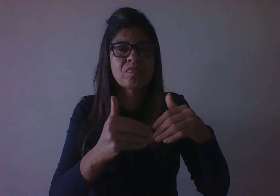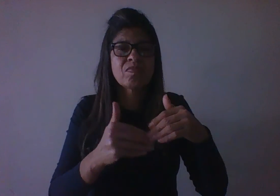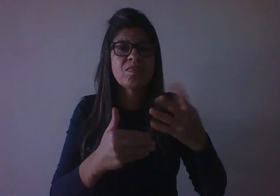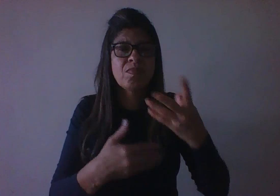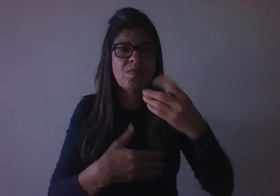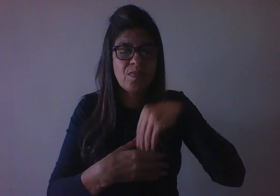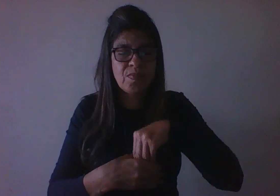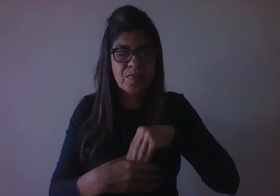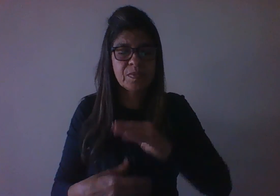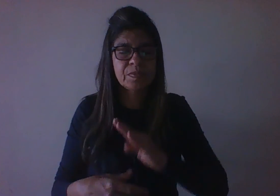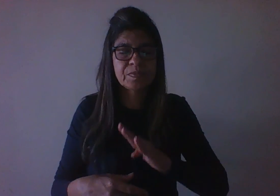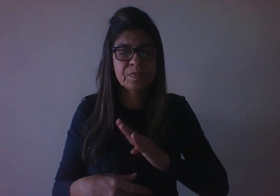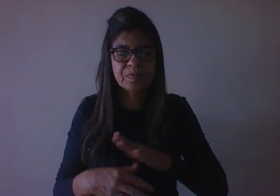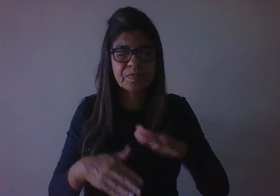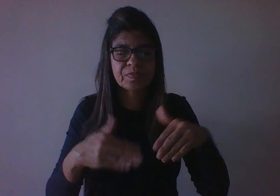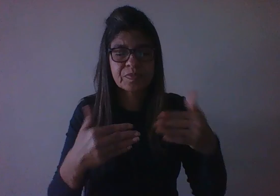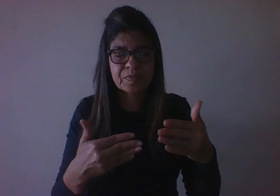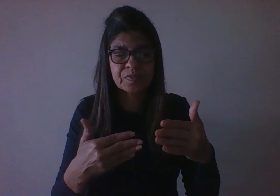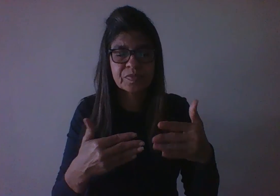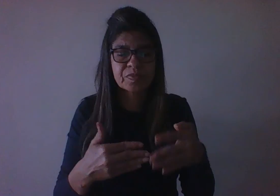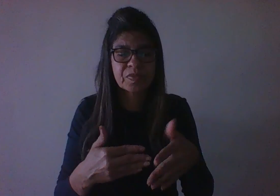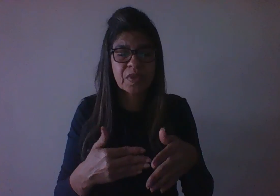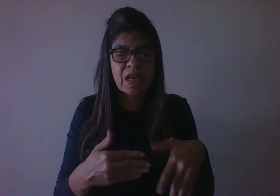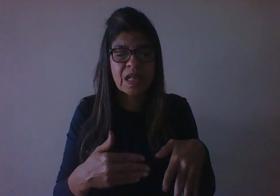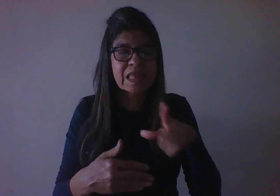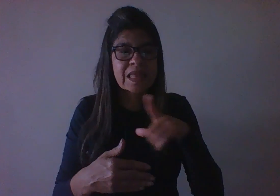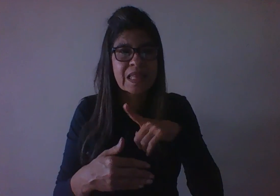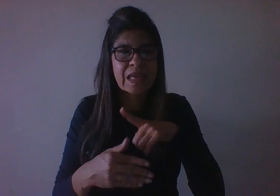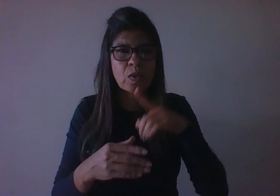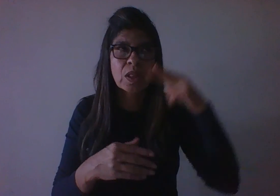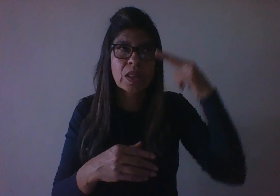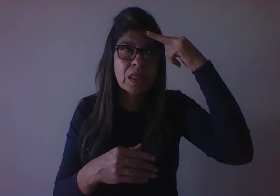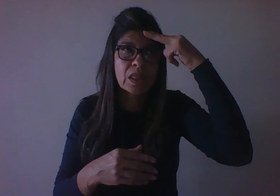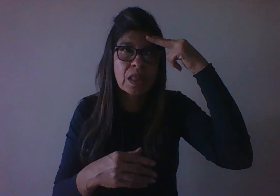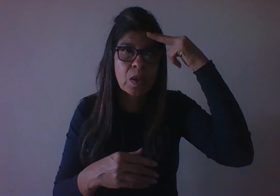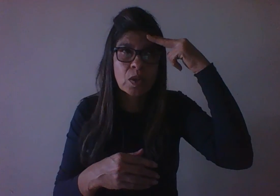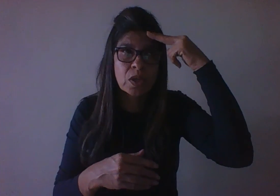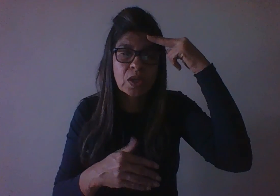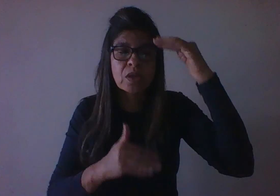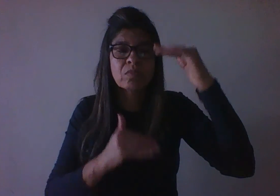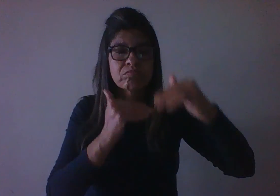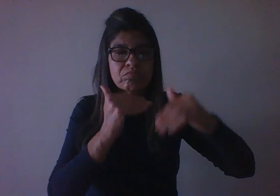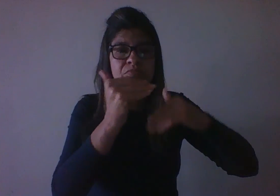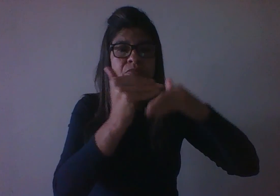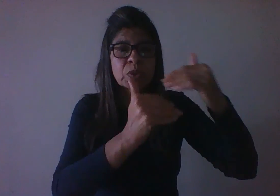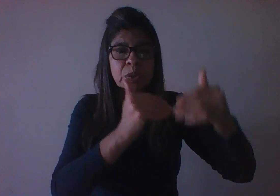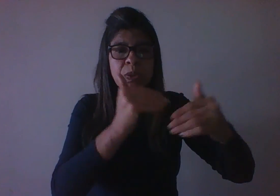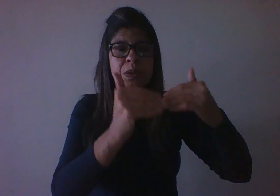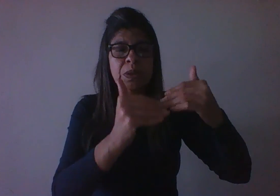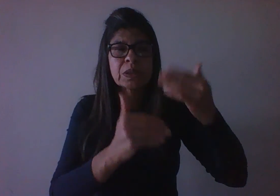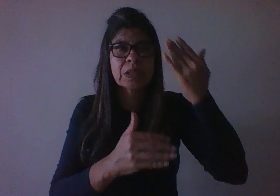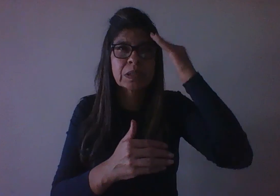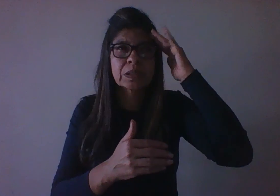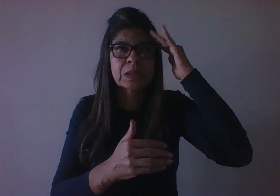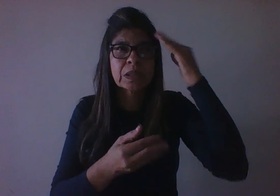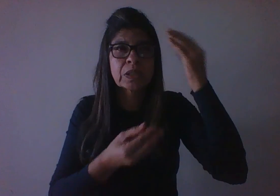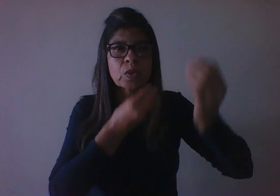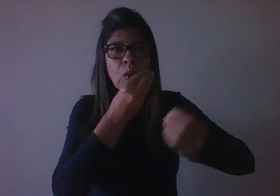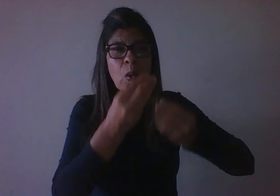Então, ele lida com o construto teórico de processos proximais, entendido, então, esses processos proximais são formas particulares